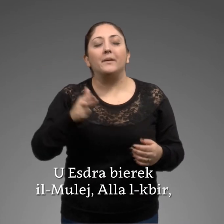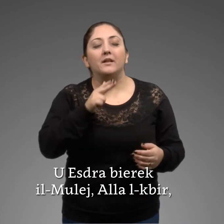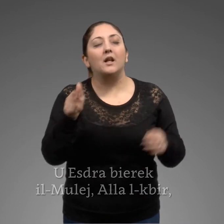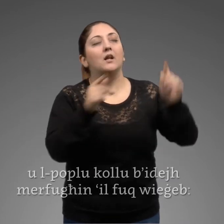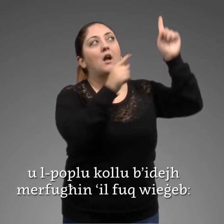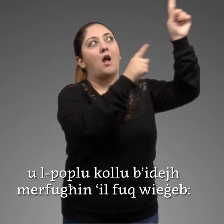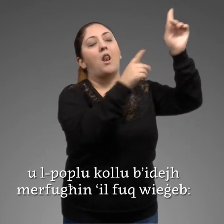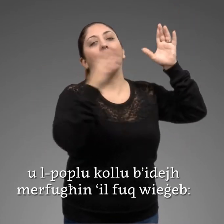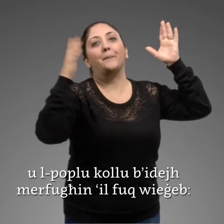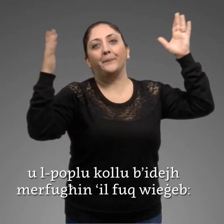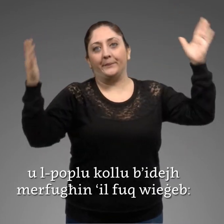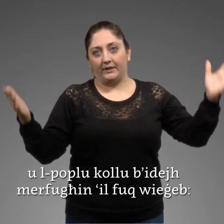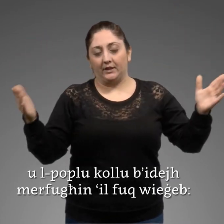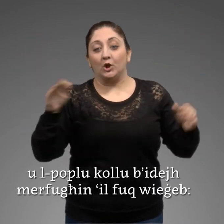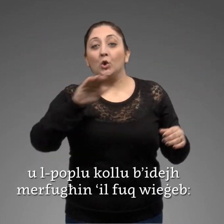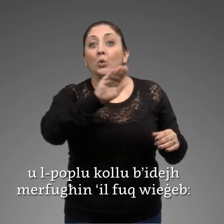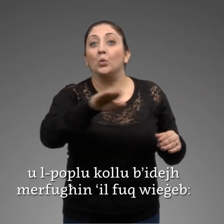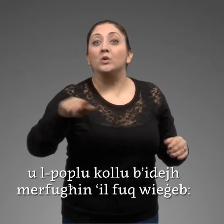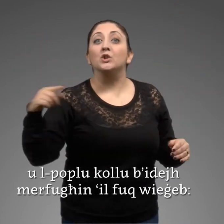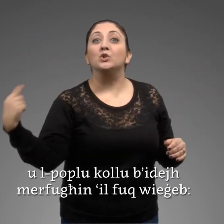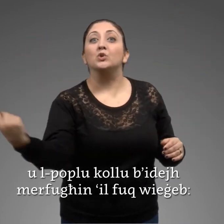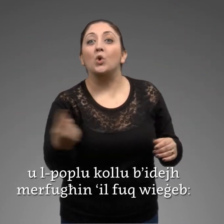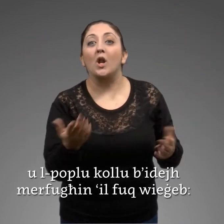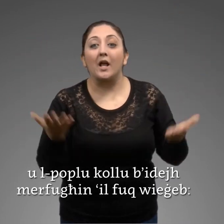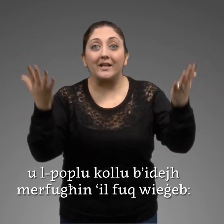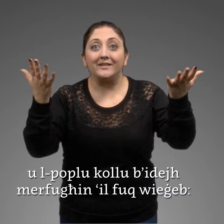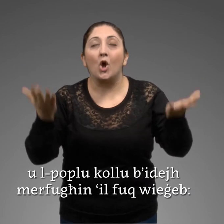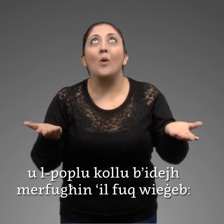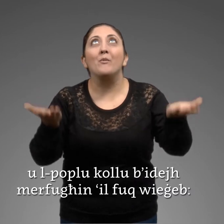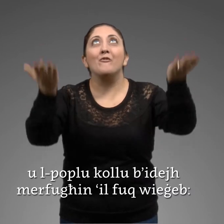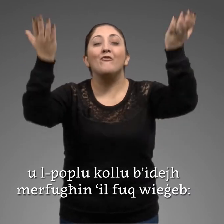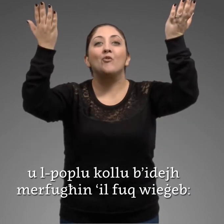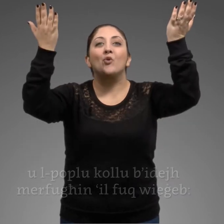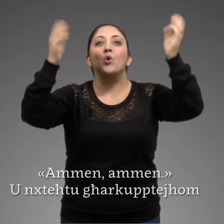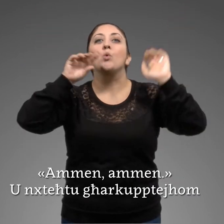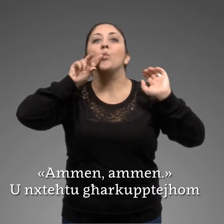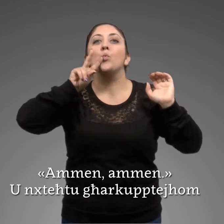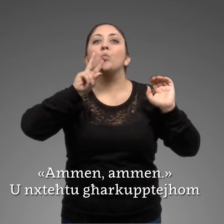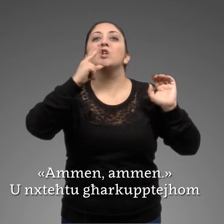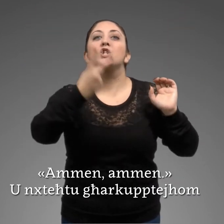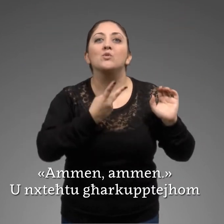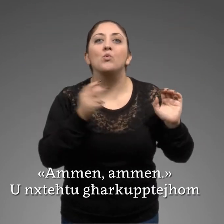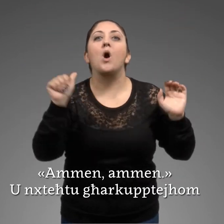U l-poplu kollu bideħ mer-fuejn il-fuq u jieġab ammen, ammen